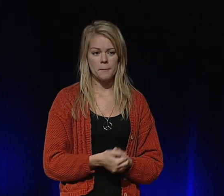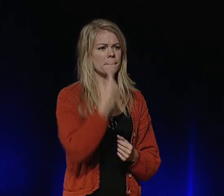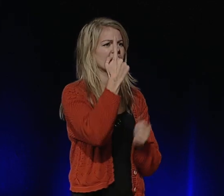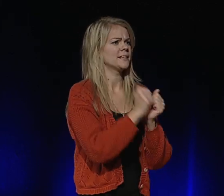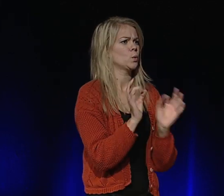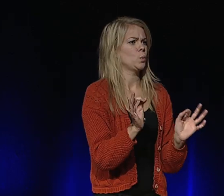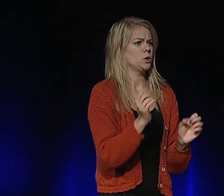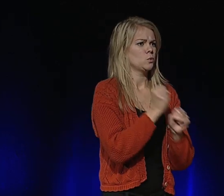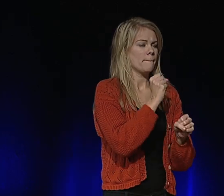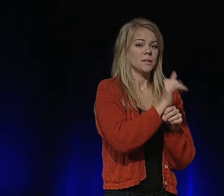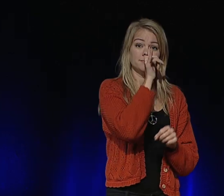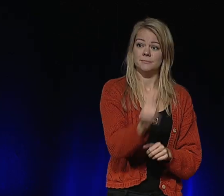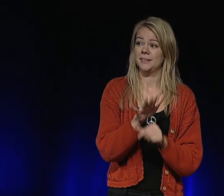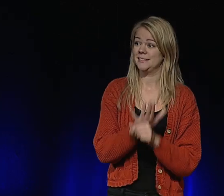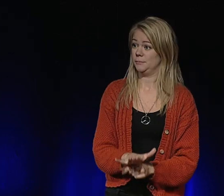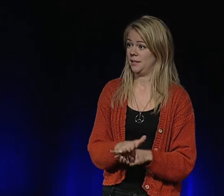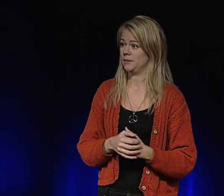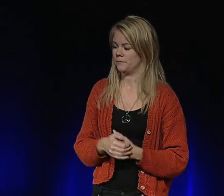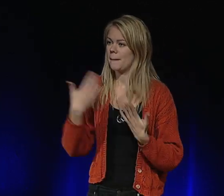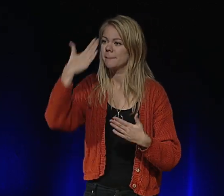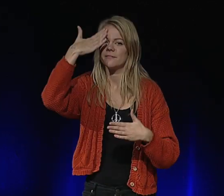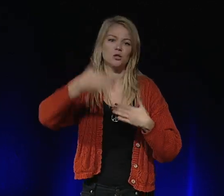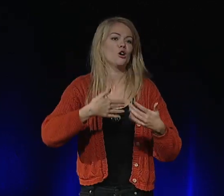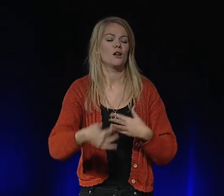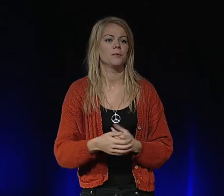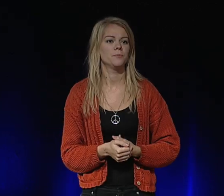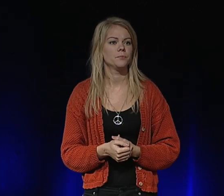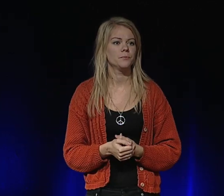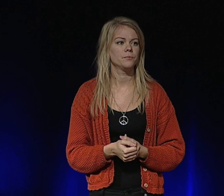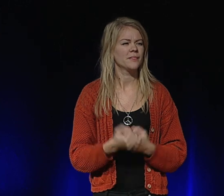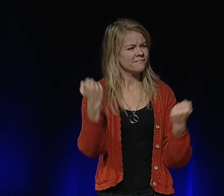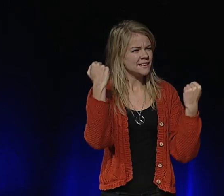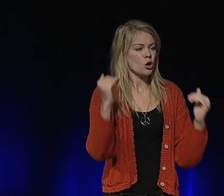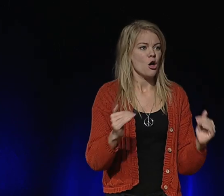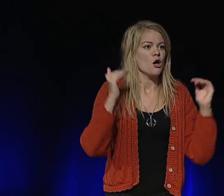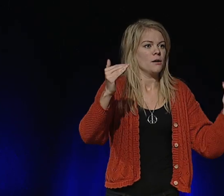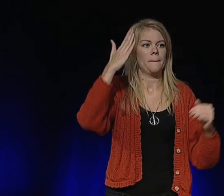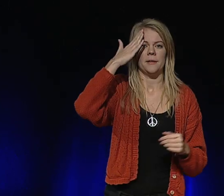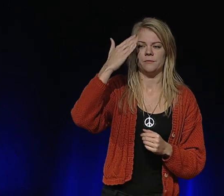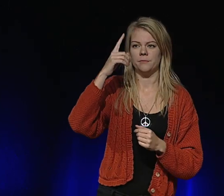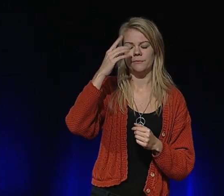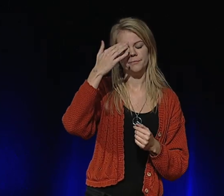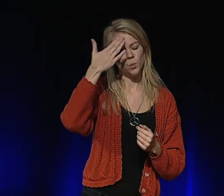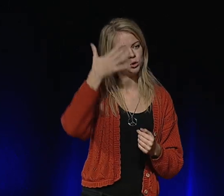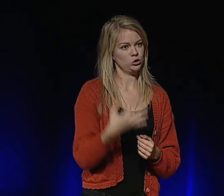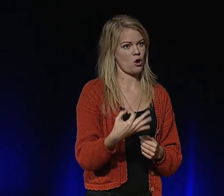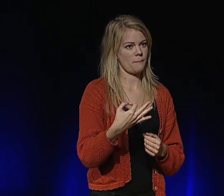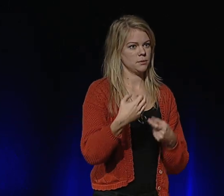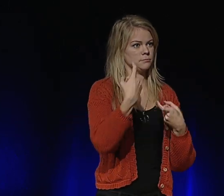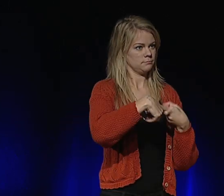Ett sätt att jobba mot diskriminering är genom medvetandegörande. Det är nödvändigt att öka